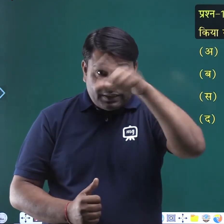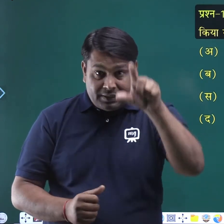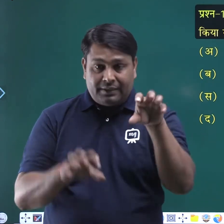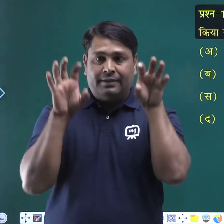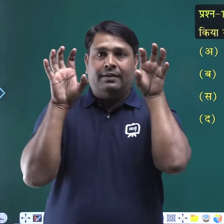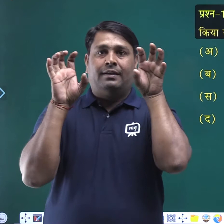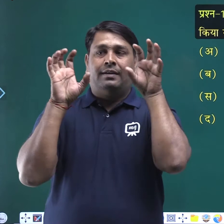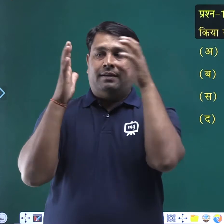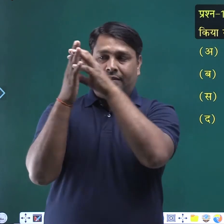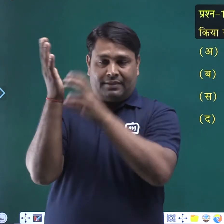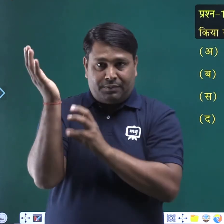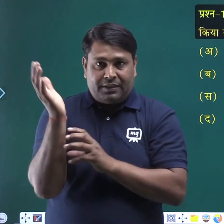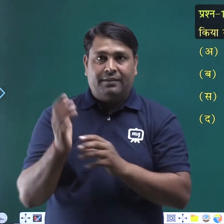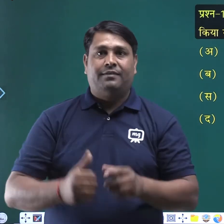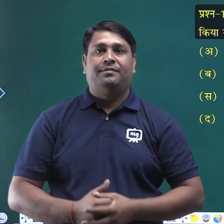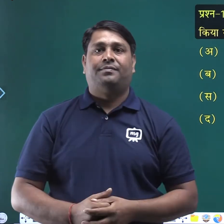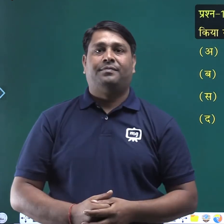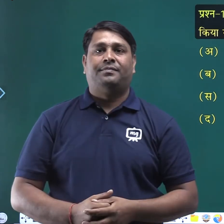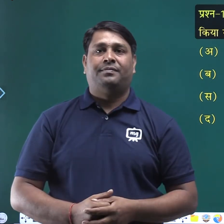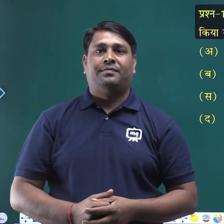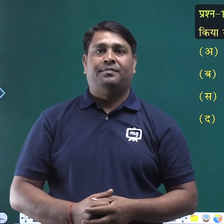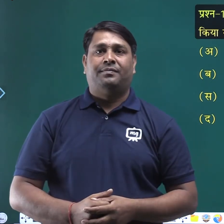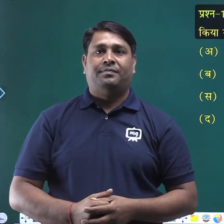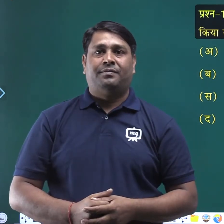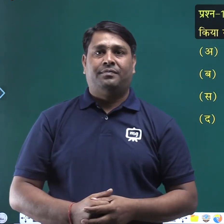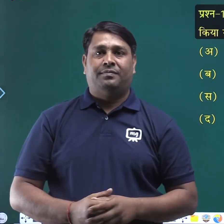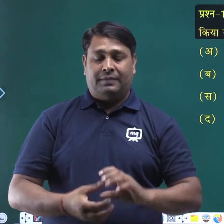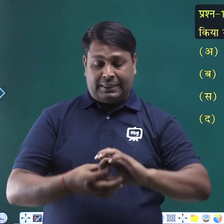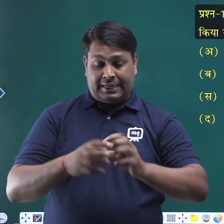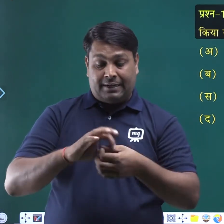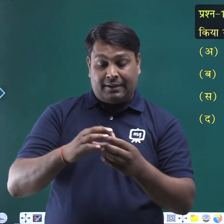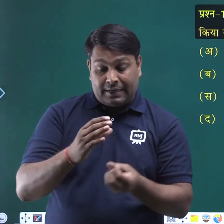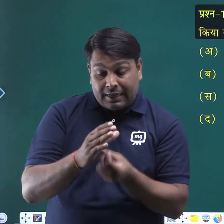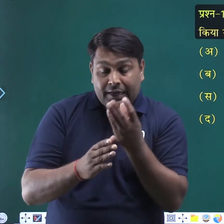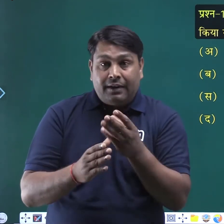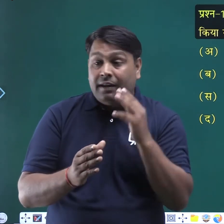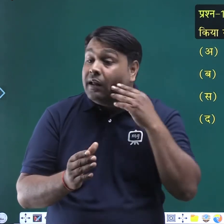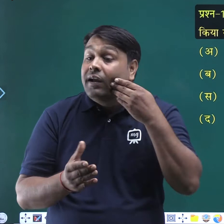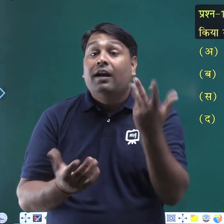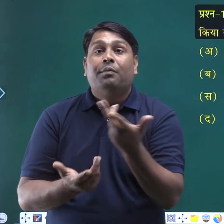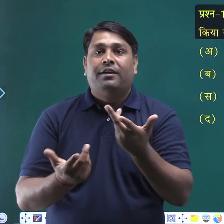का गठन कब किया गया था?